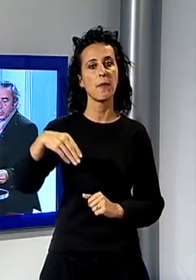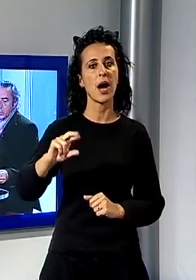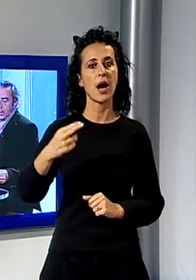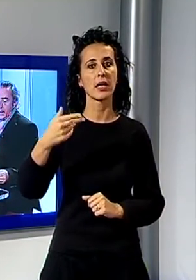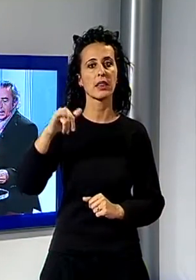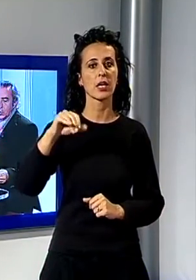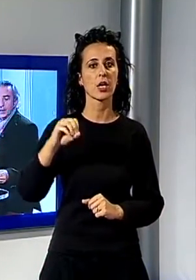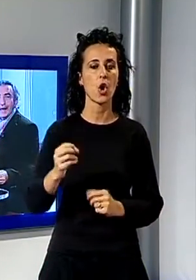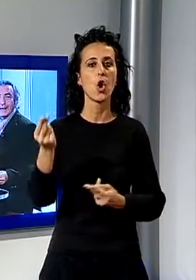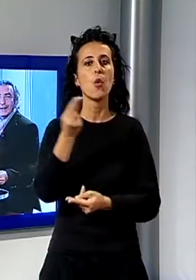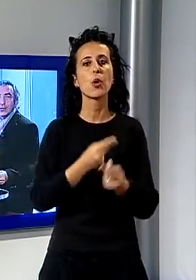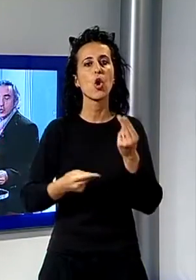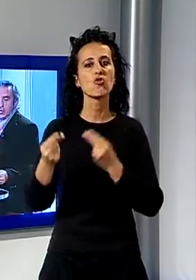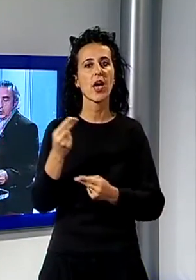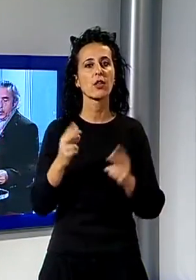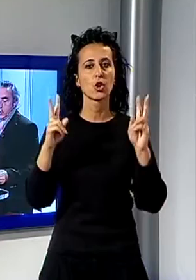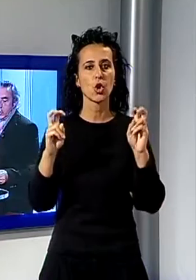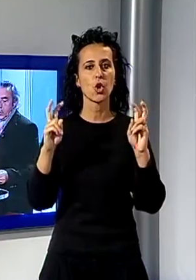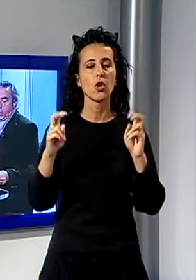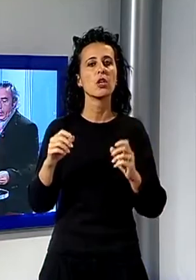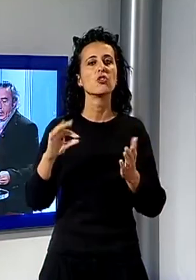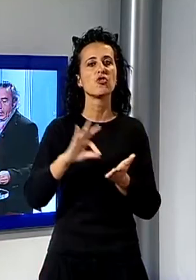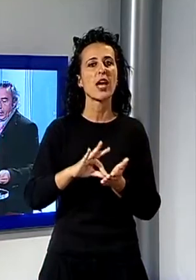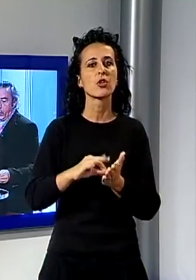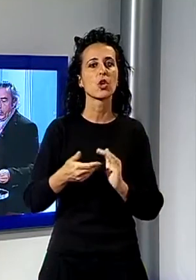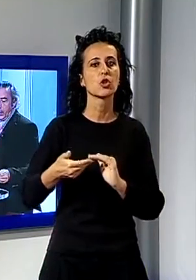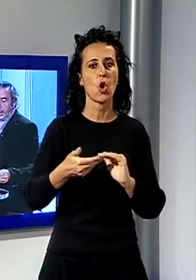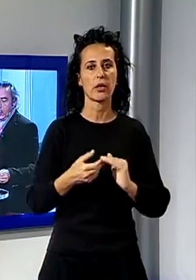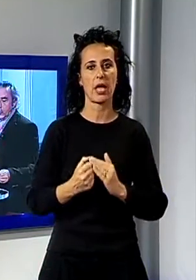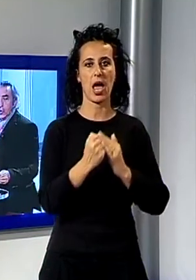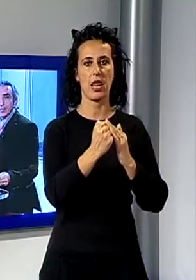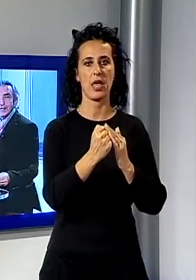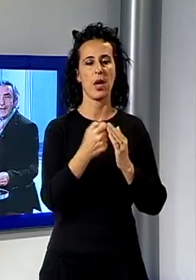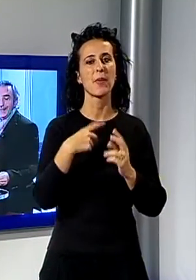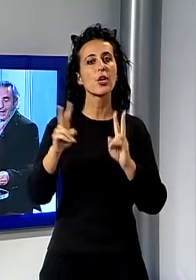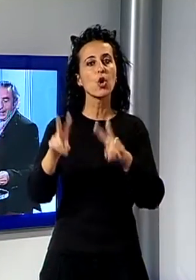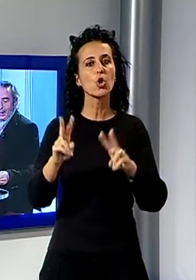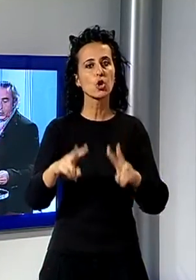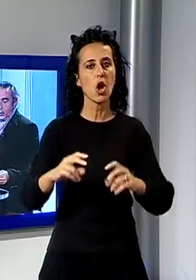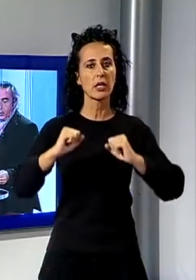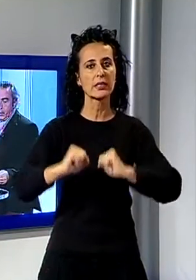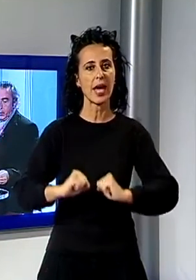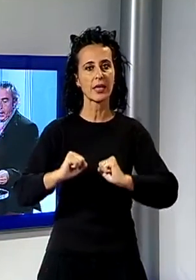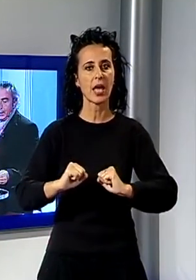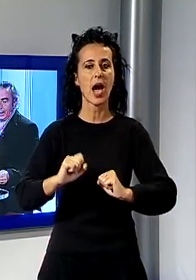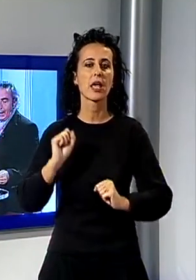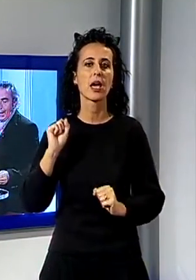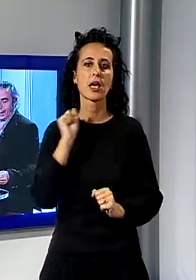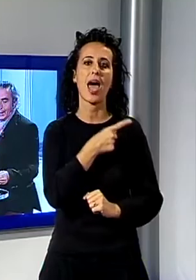Centro Sanità Solidale dell'Associazione Amici del Cuore che vuole offrire controlli sanitari gratuiti per gli utenti della Caritas,